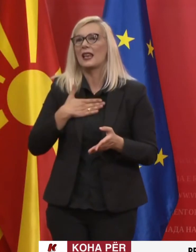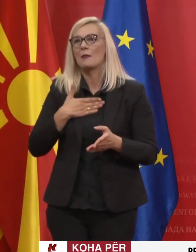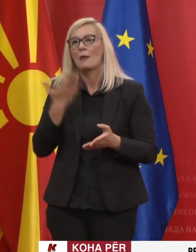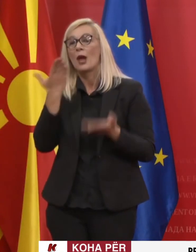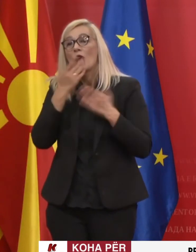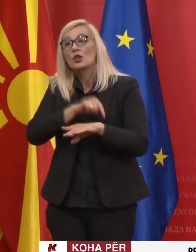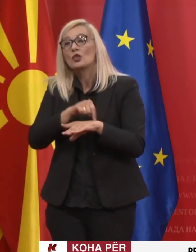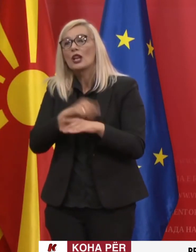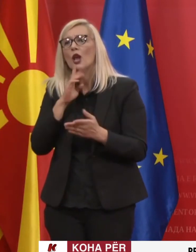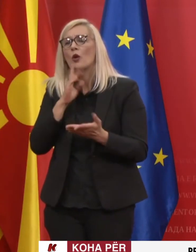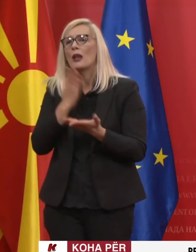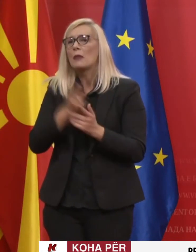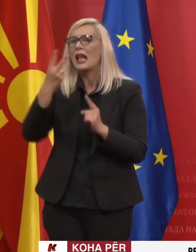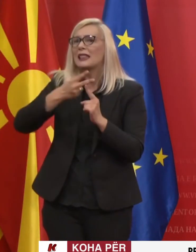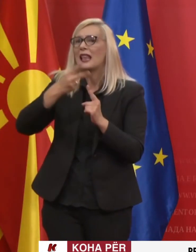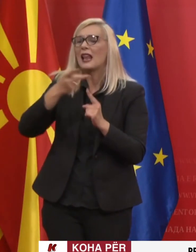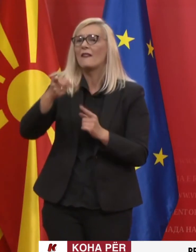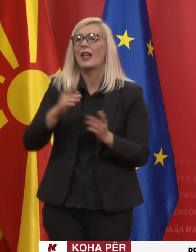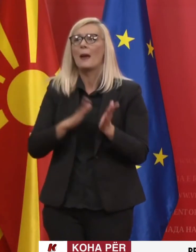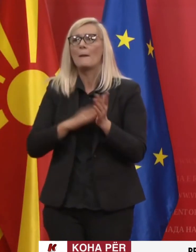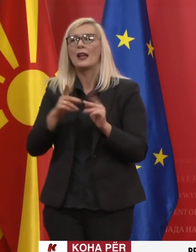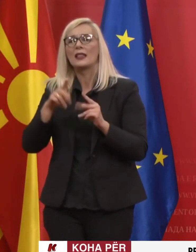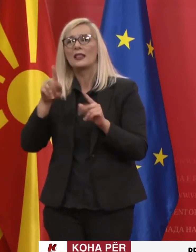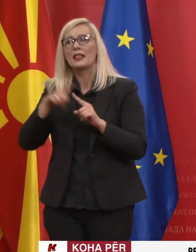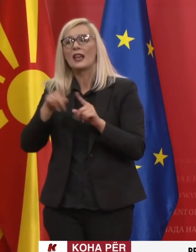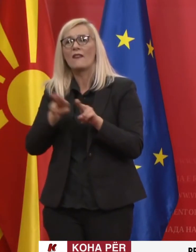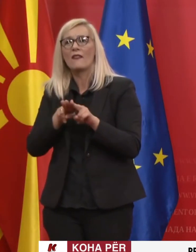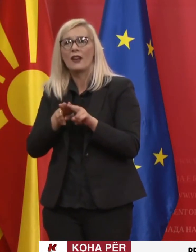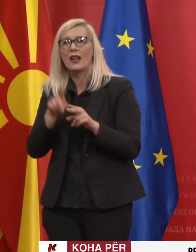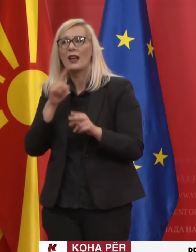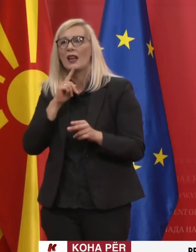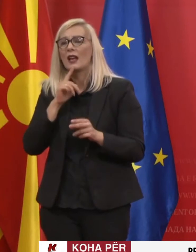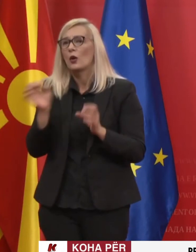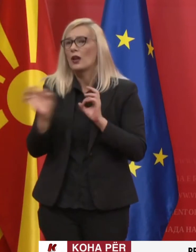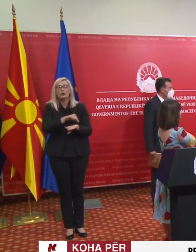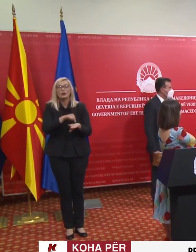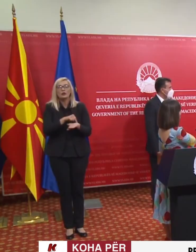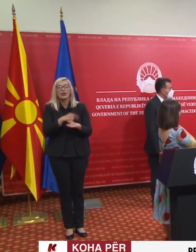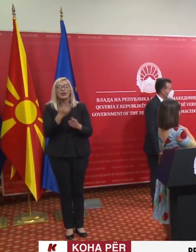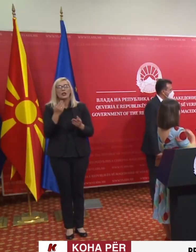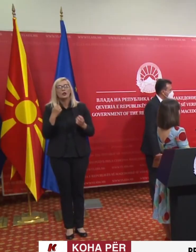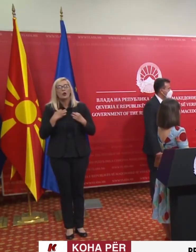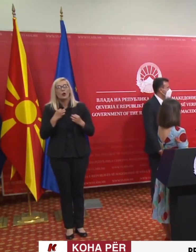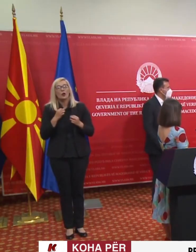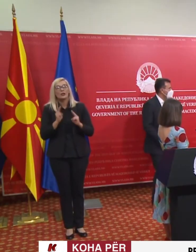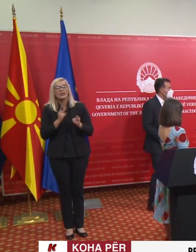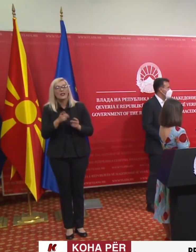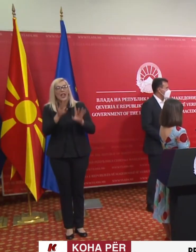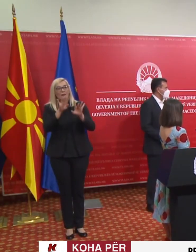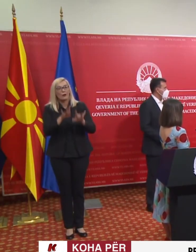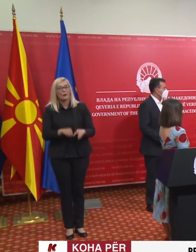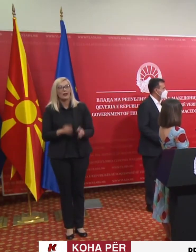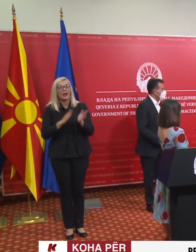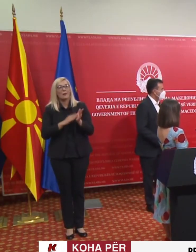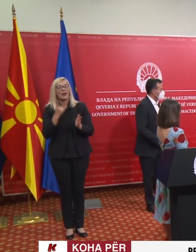Ndryshimet janë gjithmon të vështira dhe regullimi kërkon sakrific të madhe nga të gjithne, tha Carovska. Qasja e kombinuar që kemi